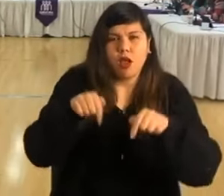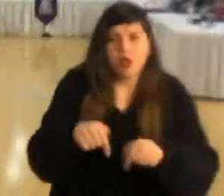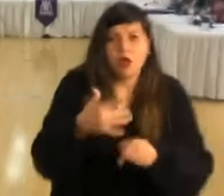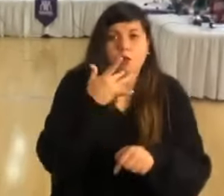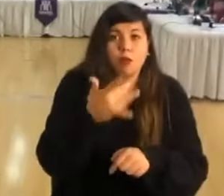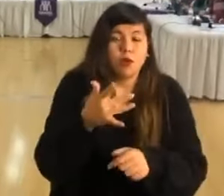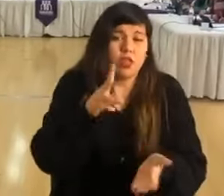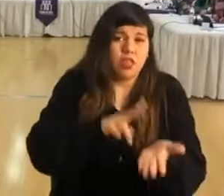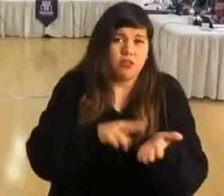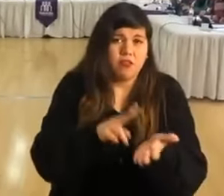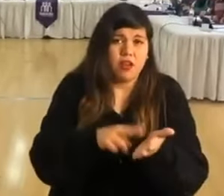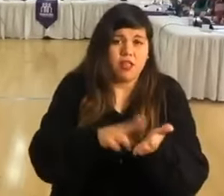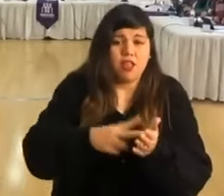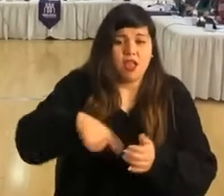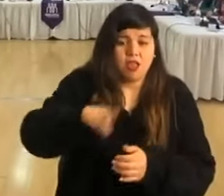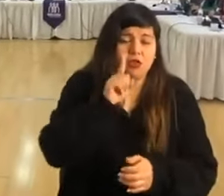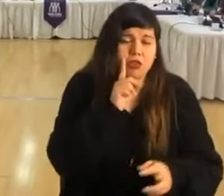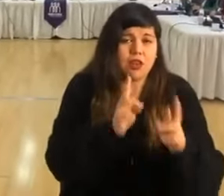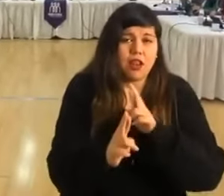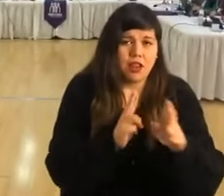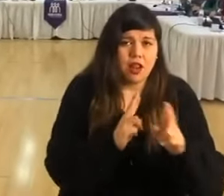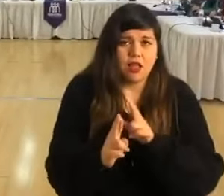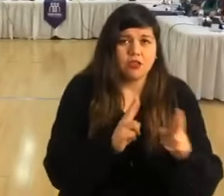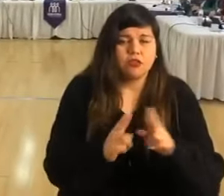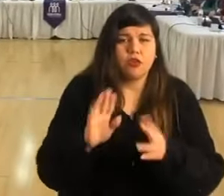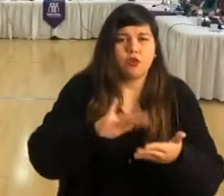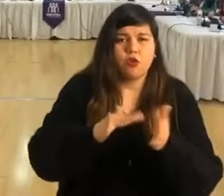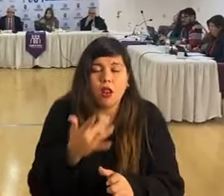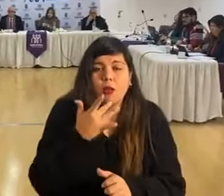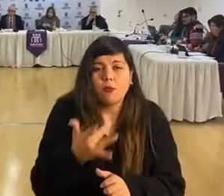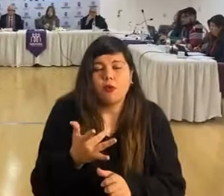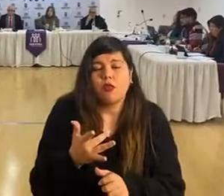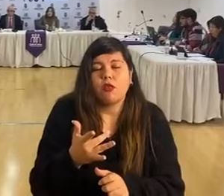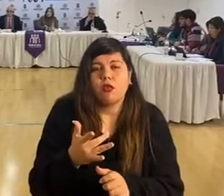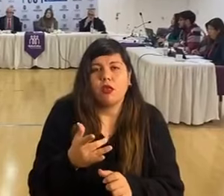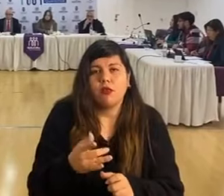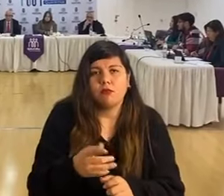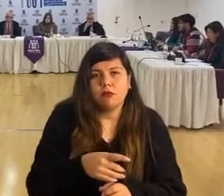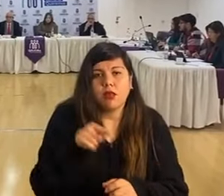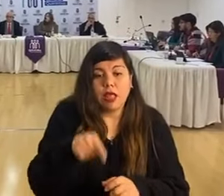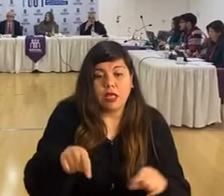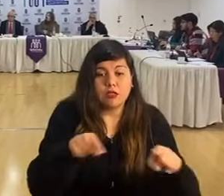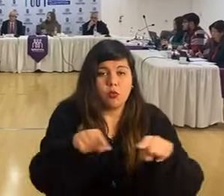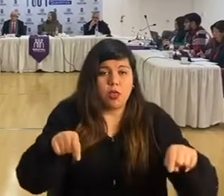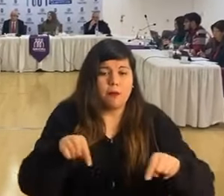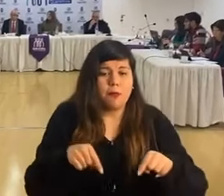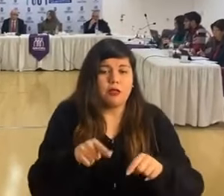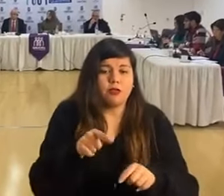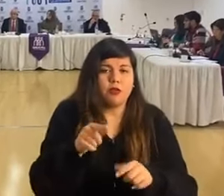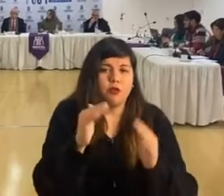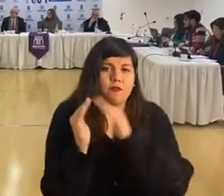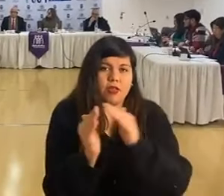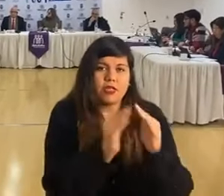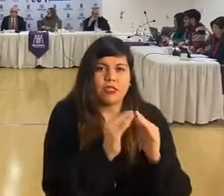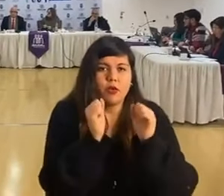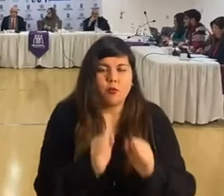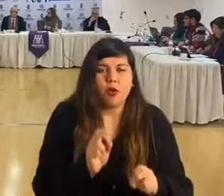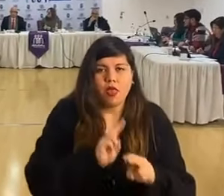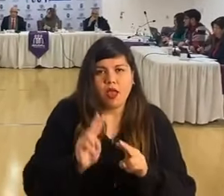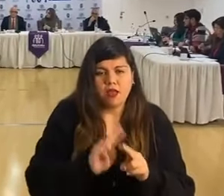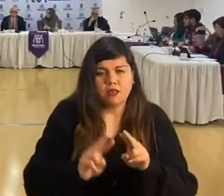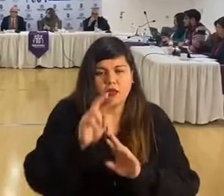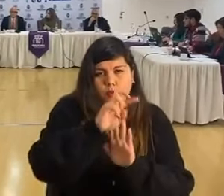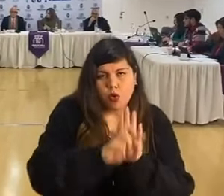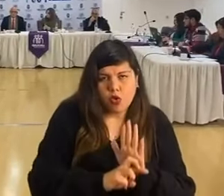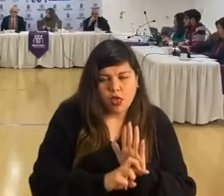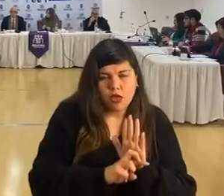porque eso es lo que tienen con más relaciones con la comunidad, con los territorios. Digamos un espacio donde los vecinos van a poder generar proyectos